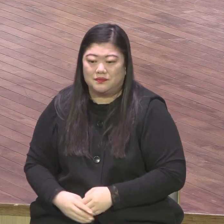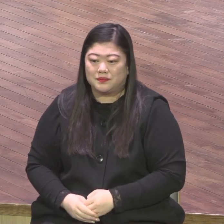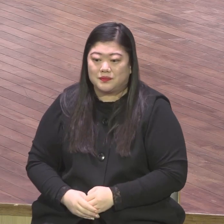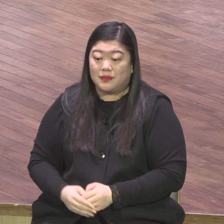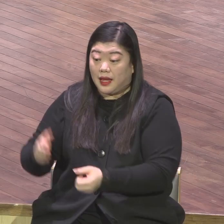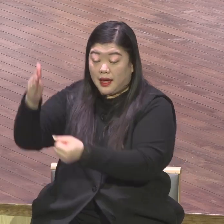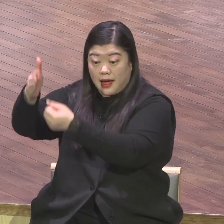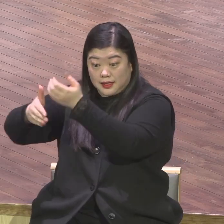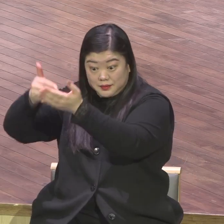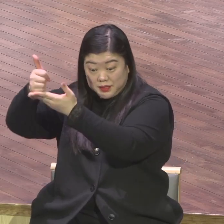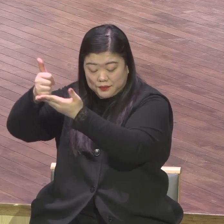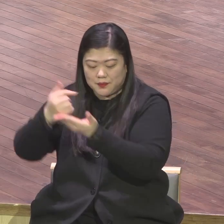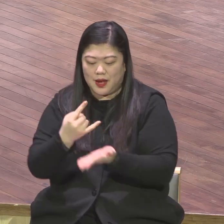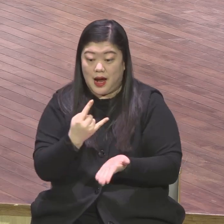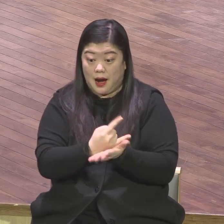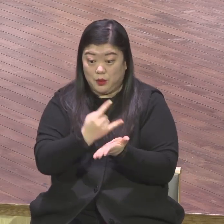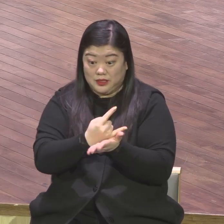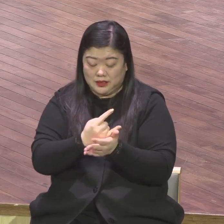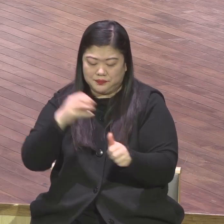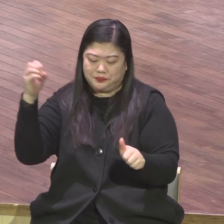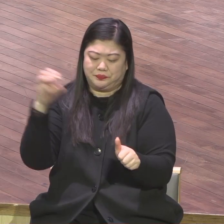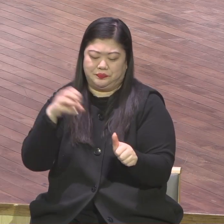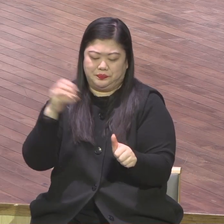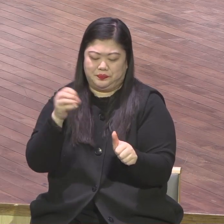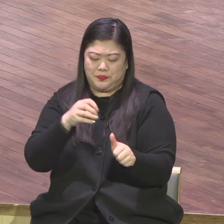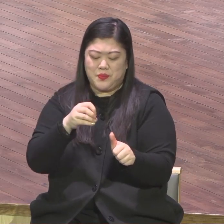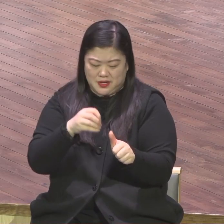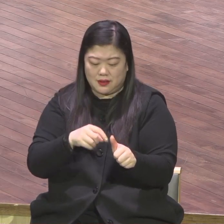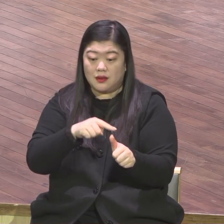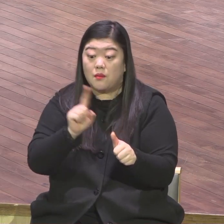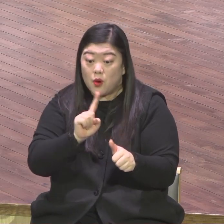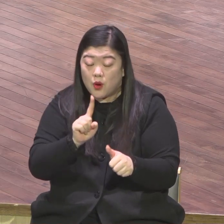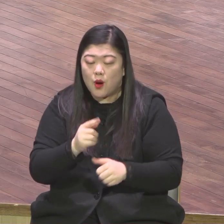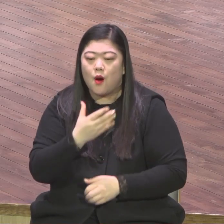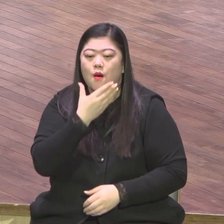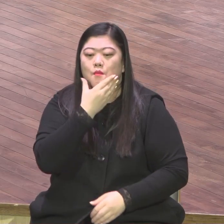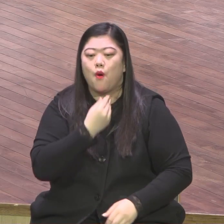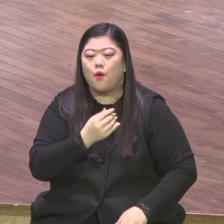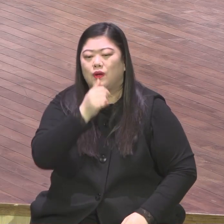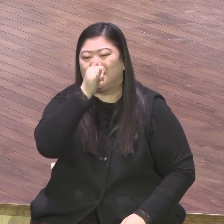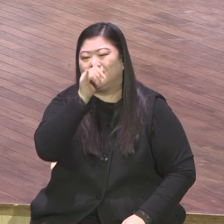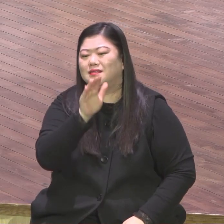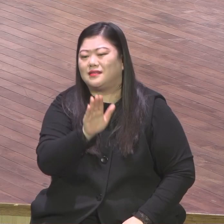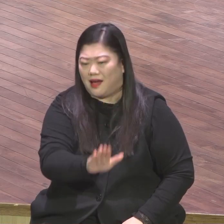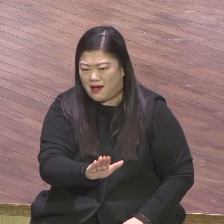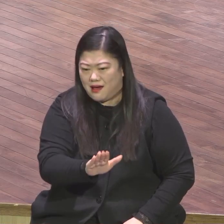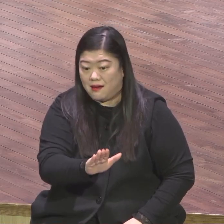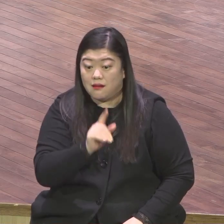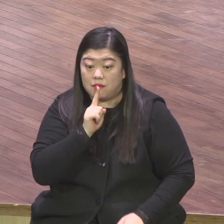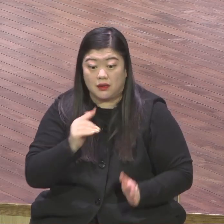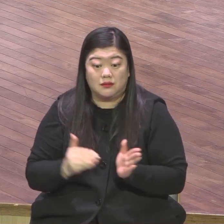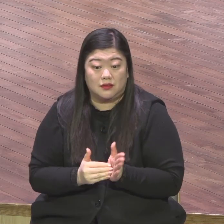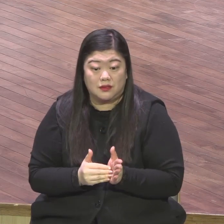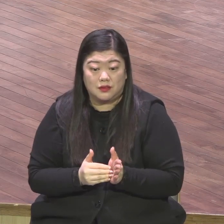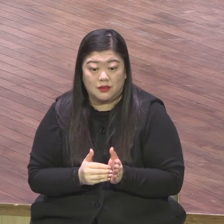암호수 전체 내용을 보면 북이스라엘에 대한 심판 메시지가 핵심이에요 북이스라엘에 대한